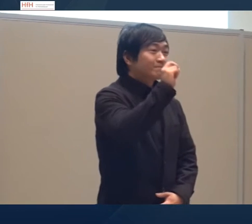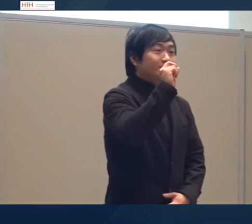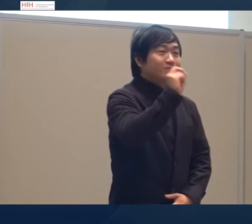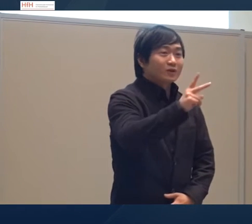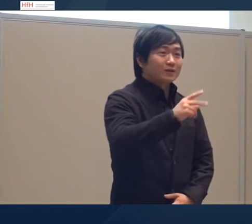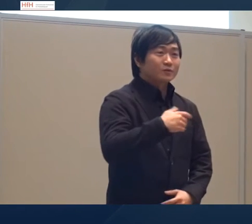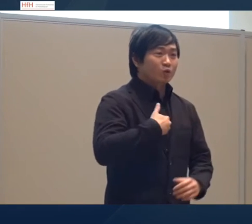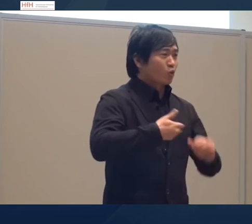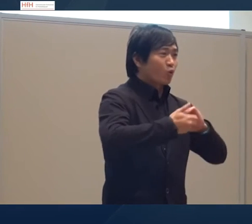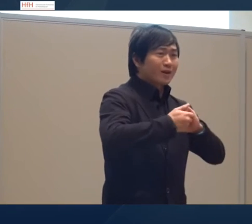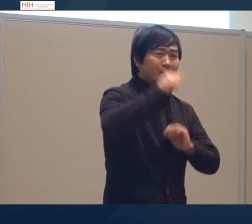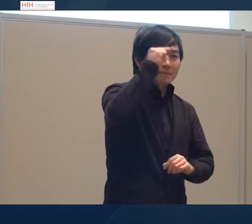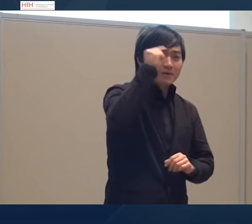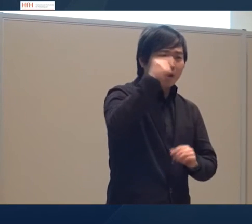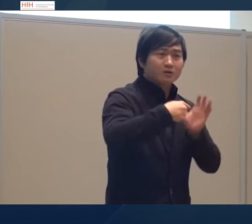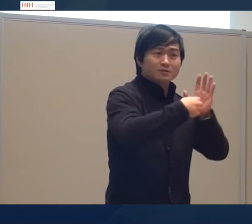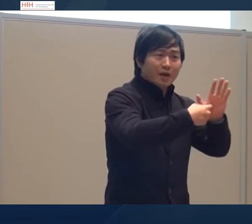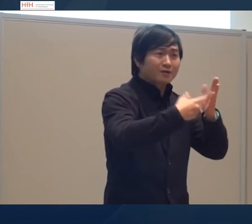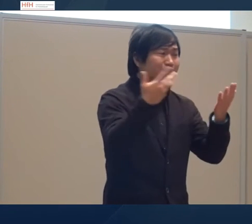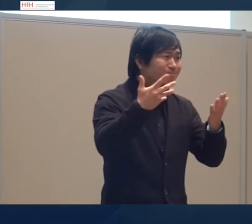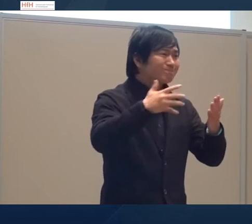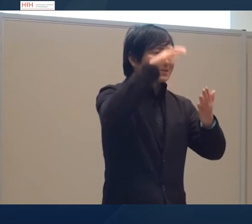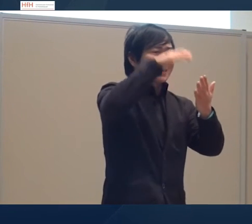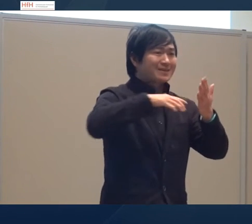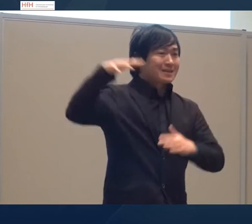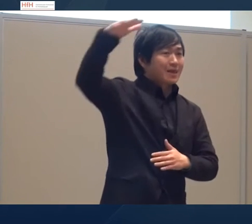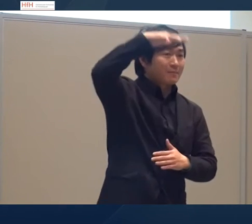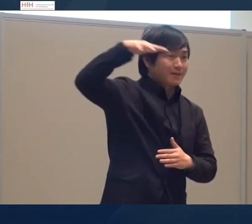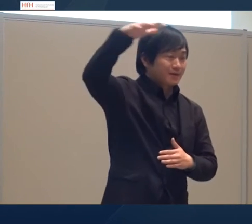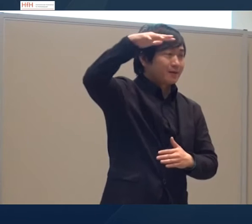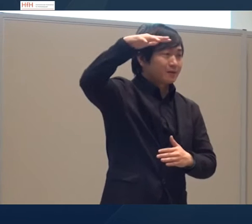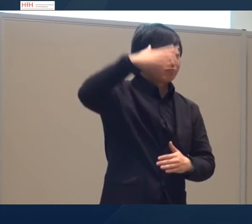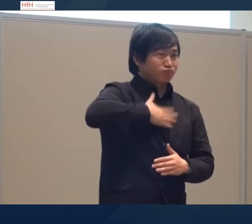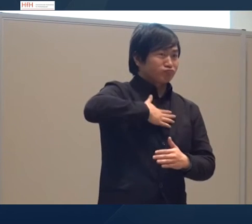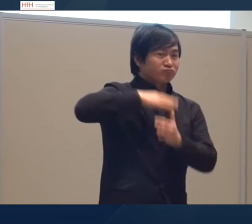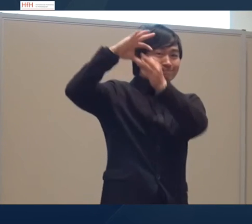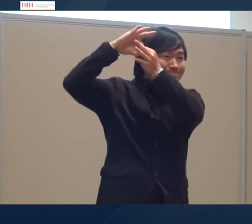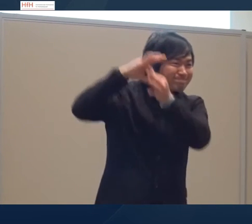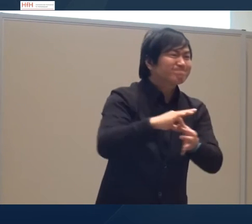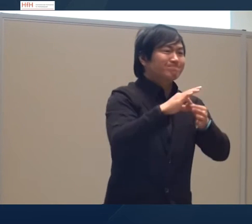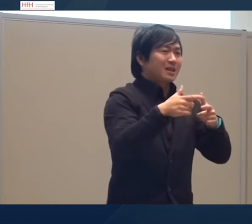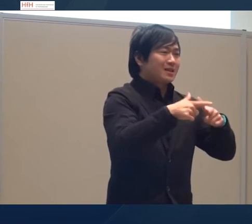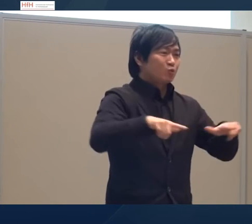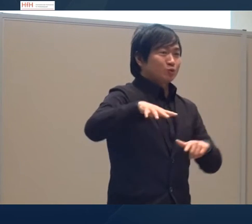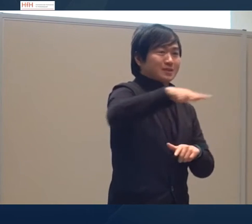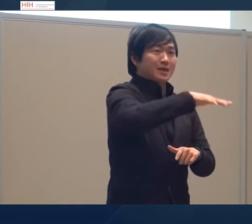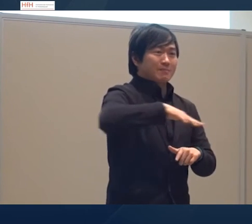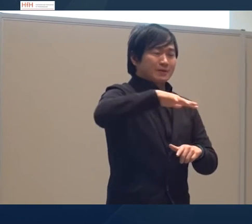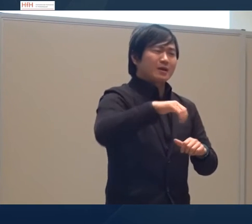Okay, wie meine Kollegin Petrea eben schon gezeigt hat, ging es um den Bereich der Textebene. Ich möchte jetzt berichten über den